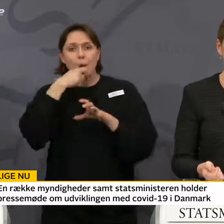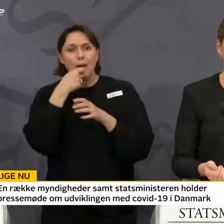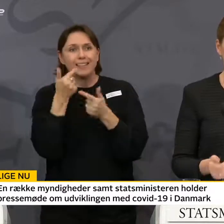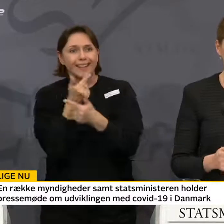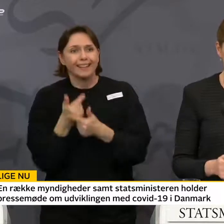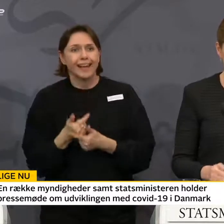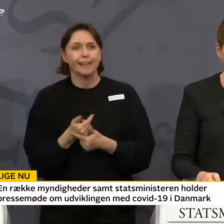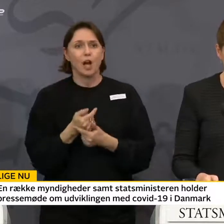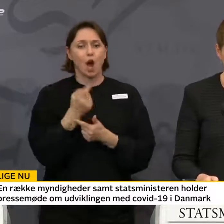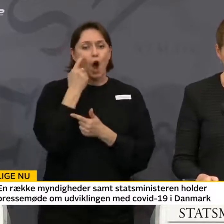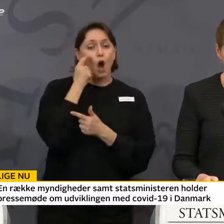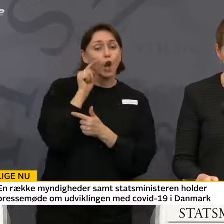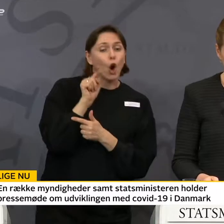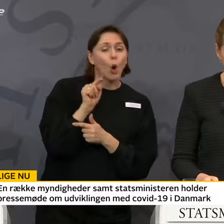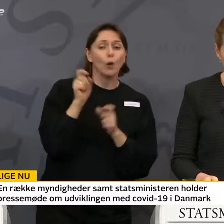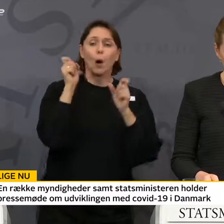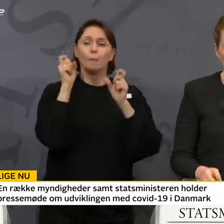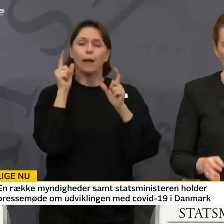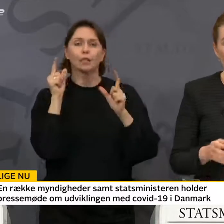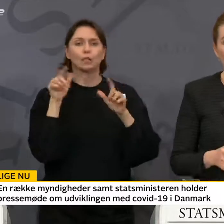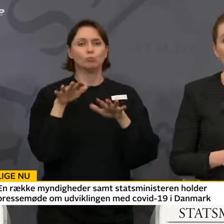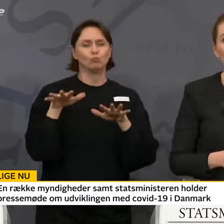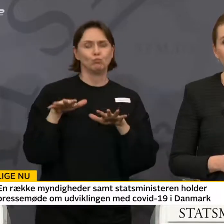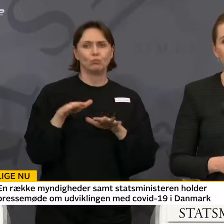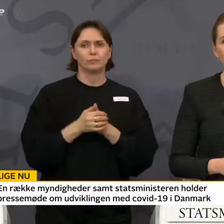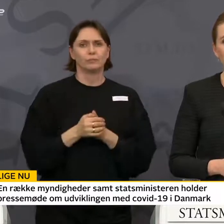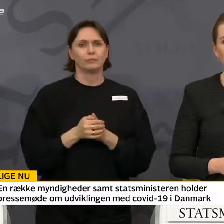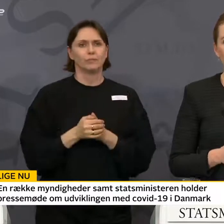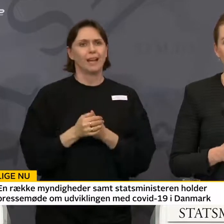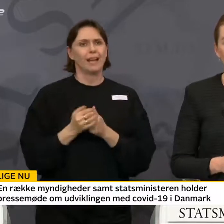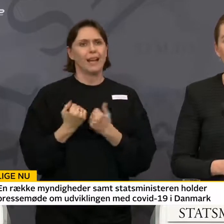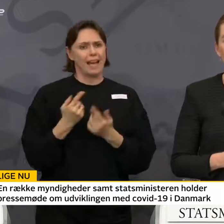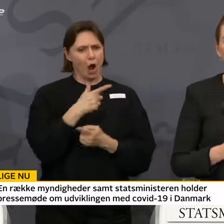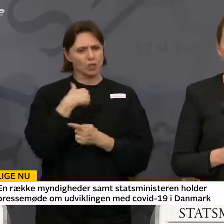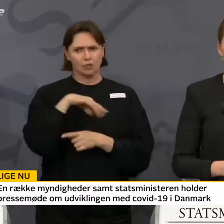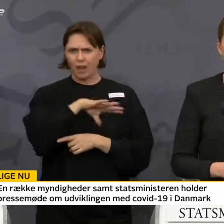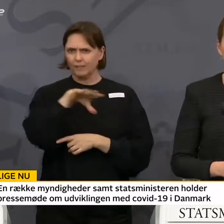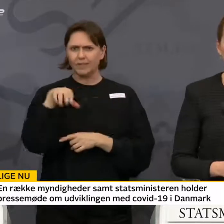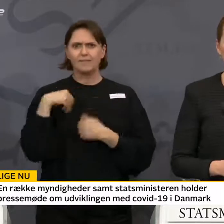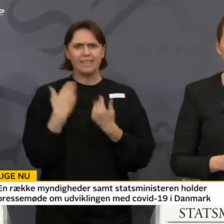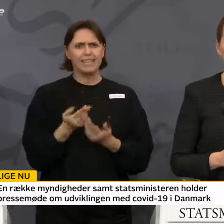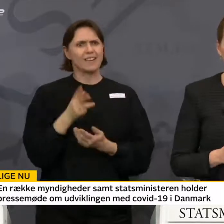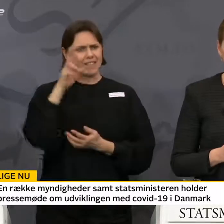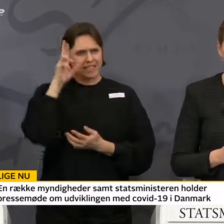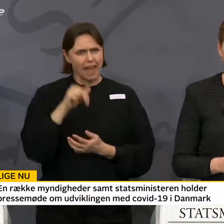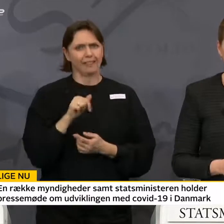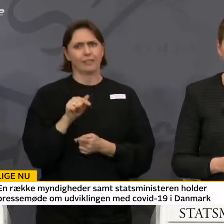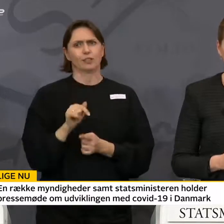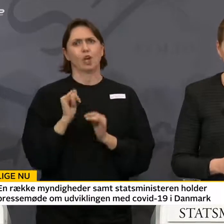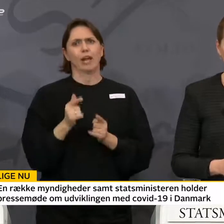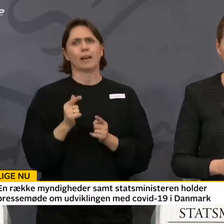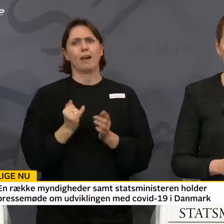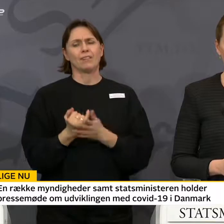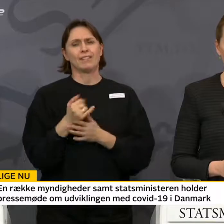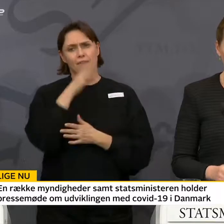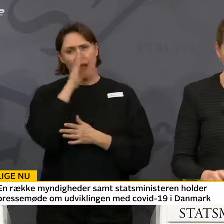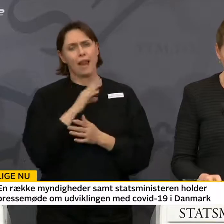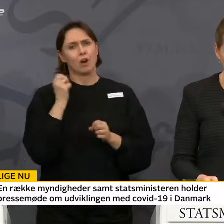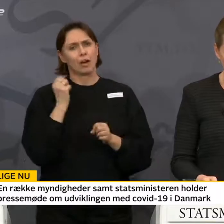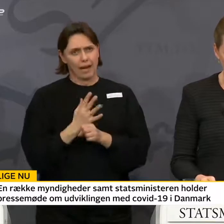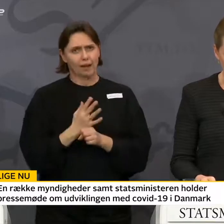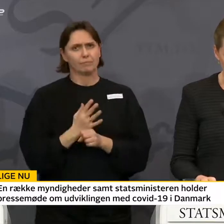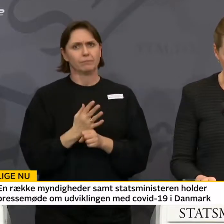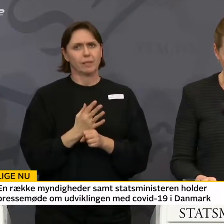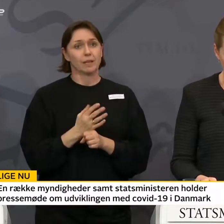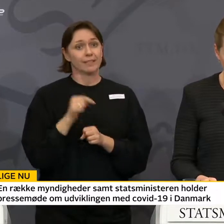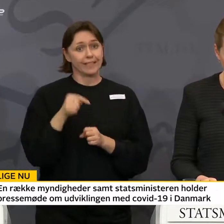Man holder øje og er opmærksom. Lad os nu vise, at vi kan det alle sammen, når det for alvor gælder. Og det er